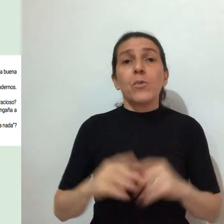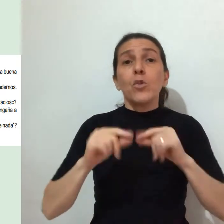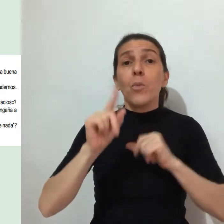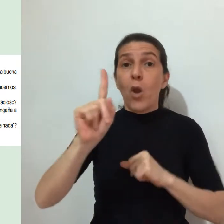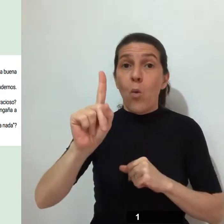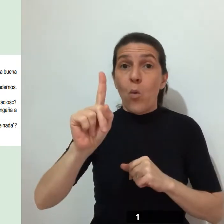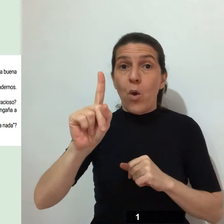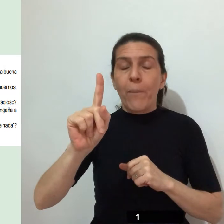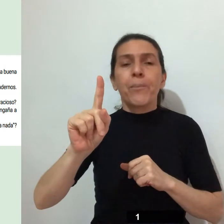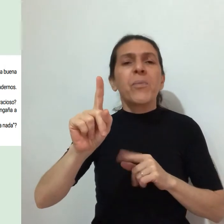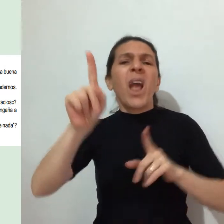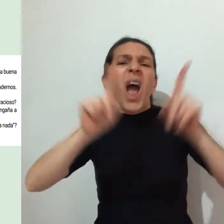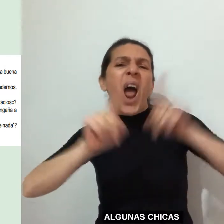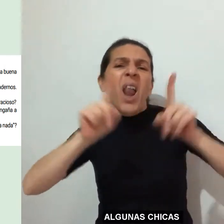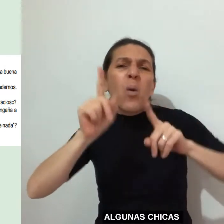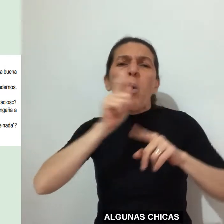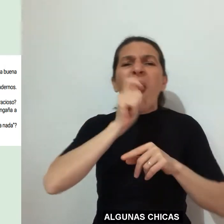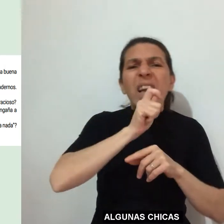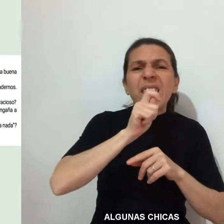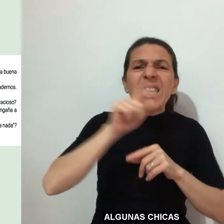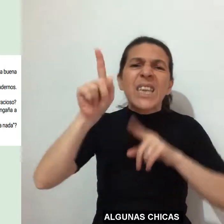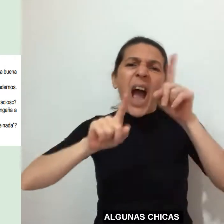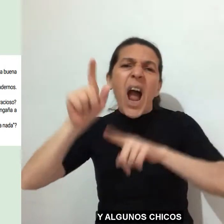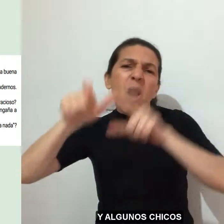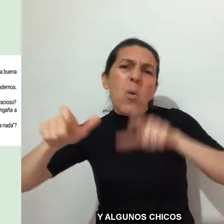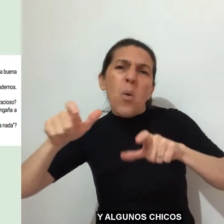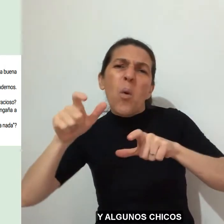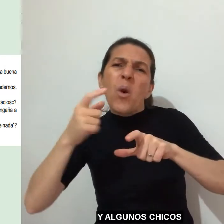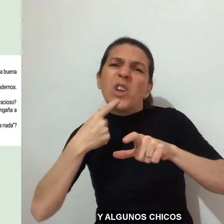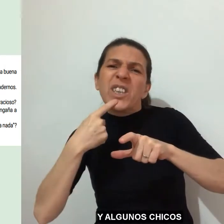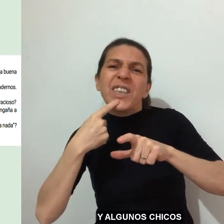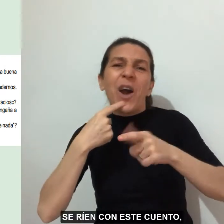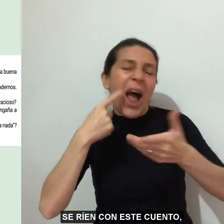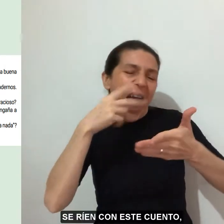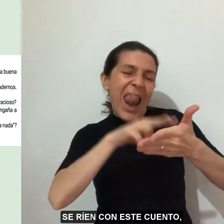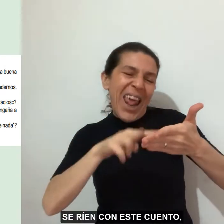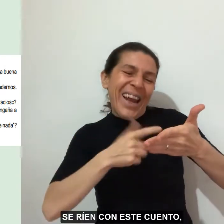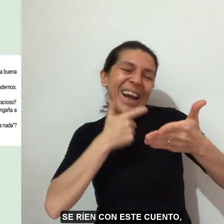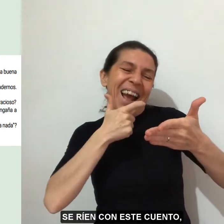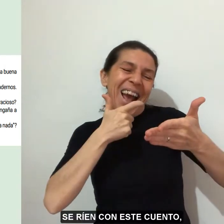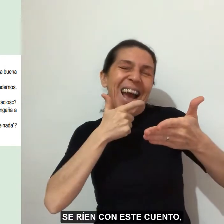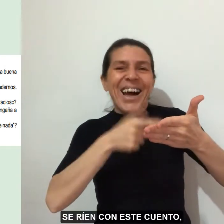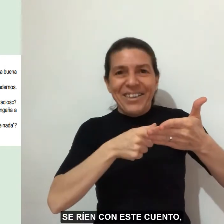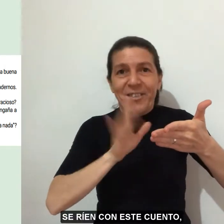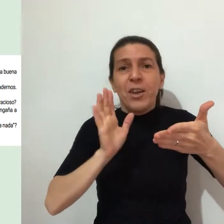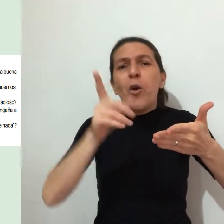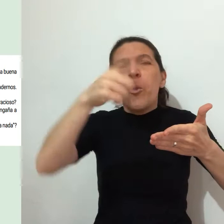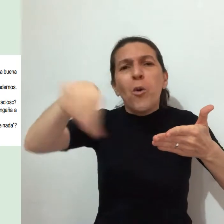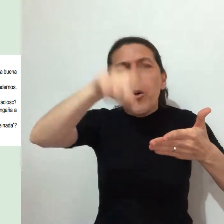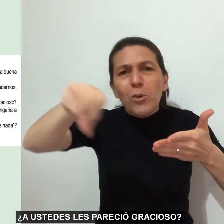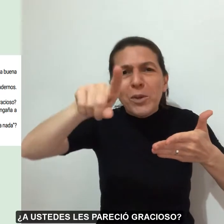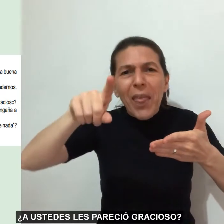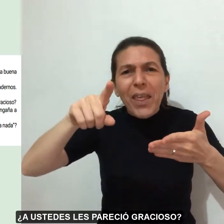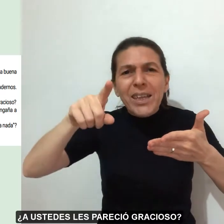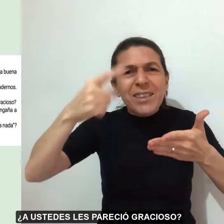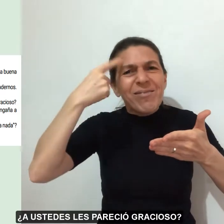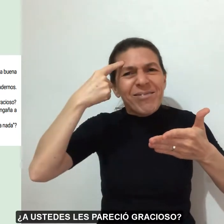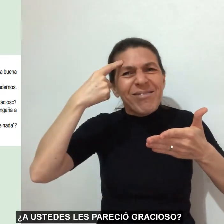1. Algunas chicas y algunos chicos se ríen con este cuento. ¿A ustedes les